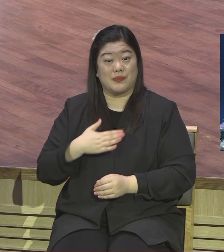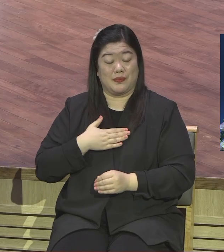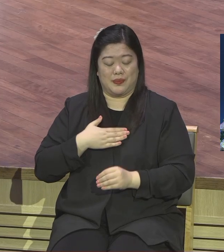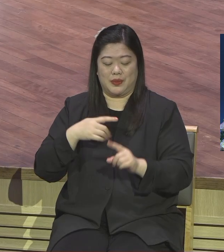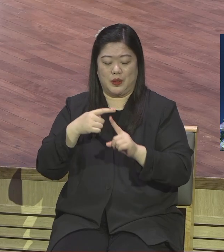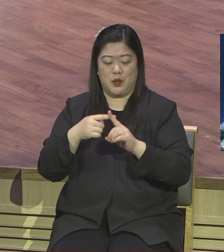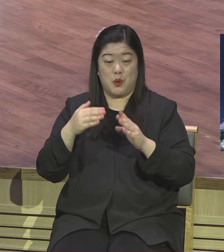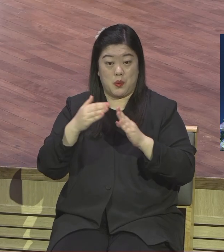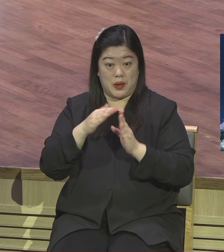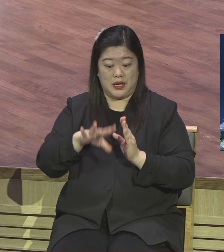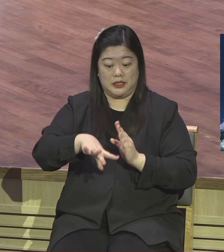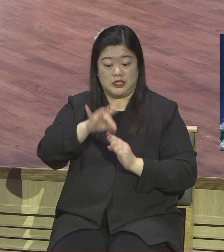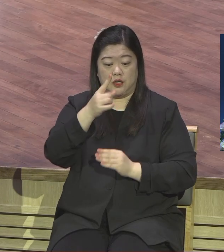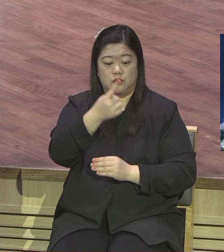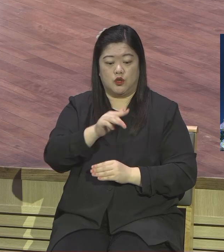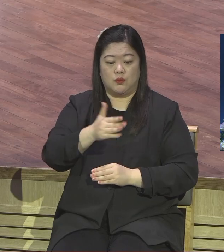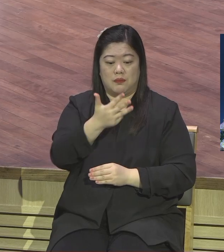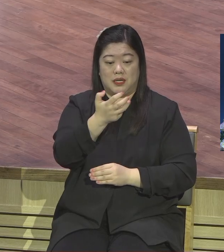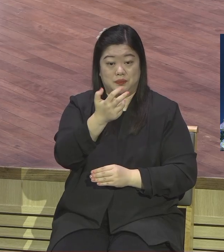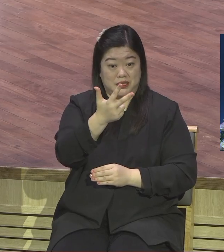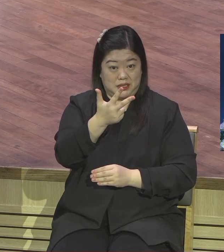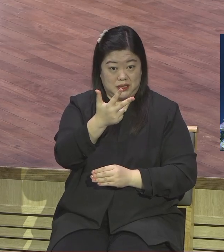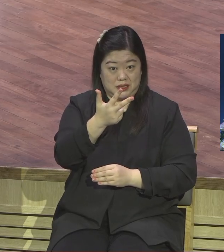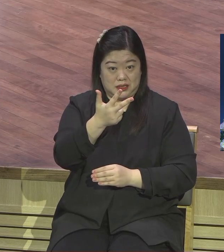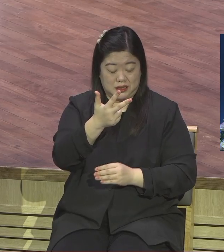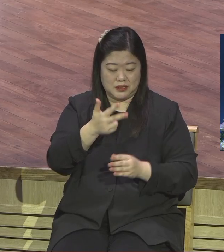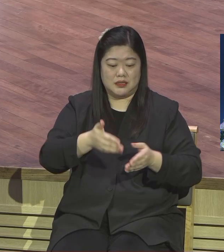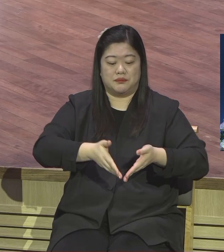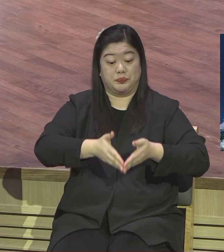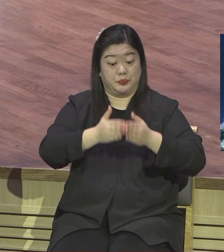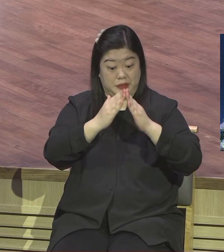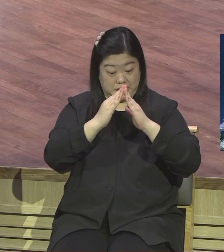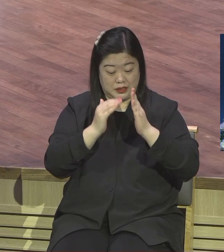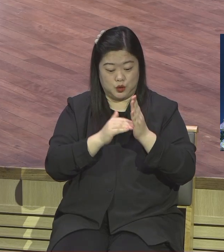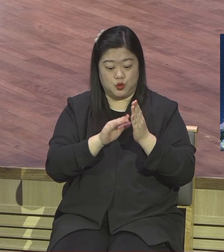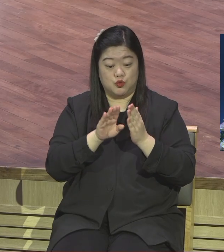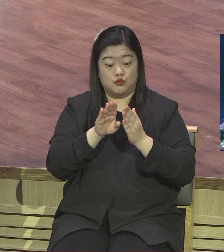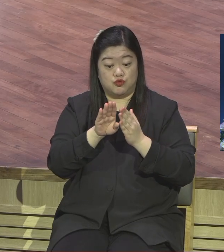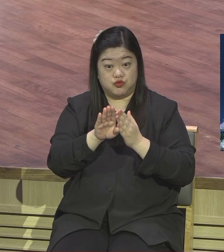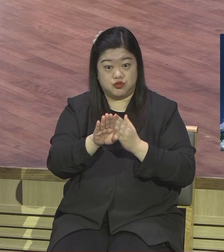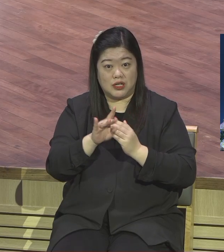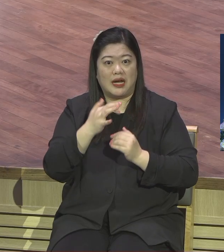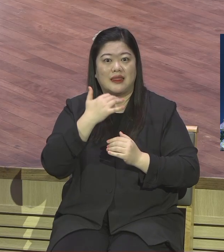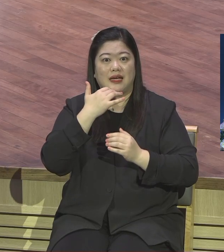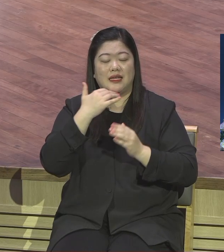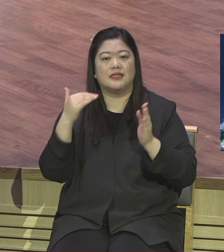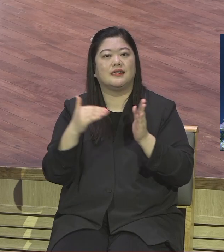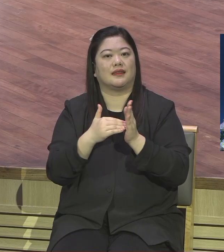그래서 그때 나이 지금 그대로입니다 단 하루도